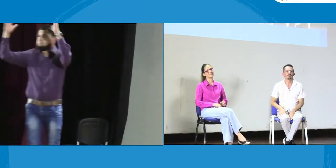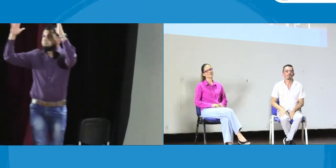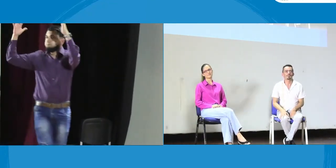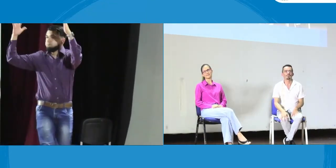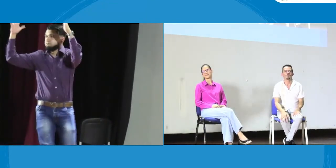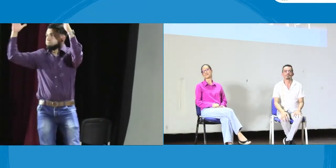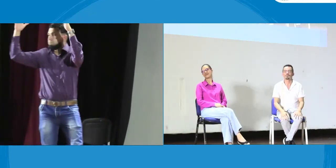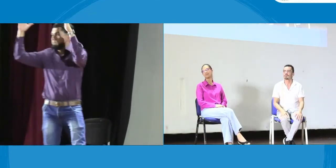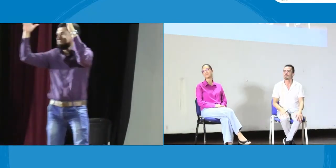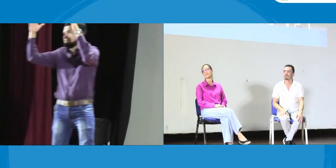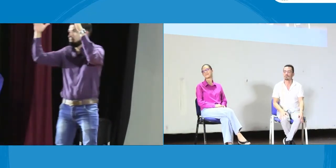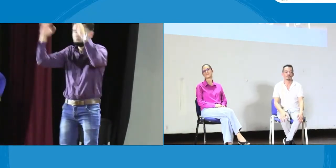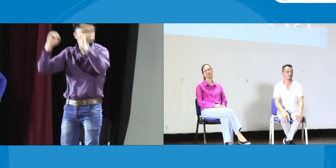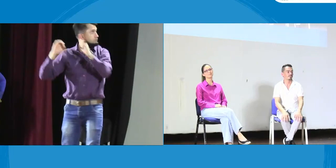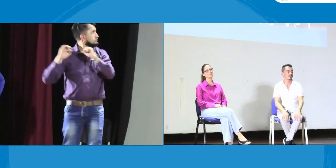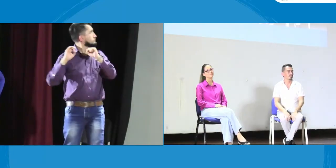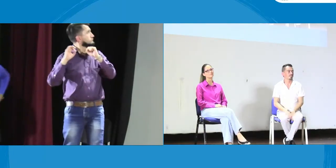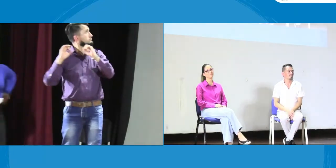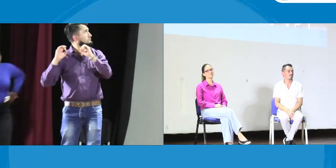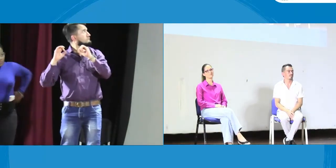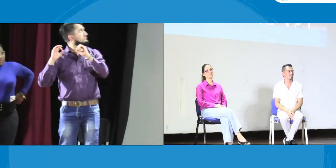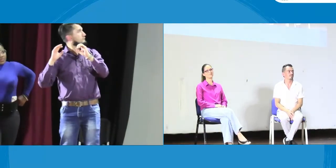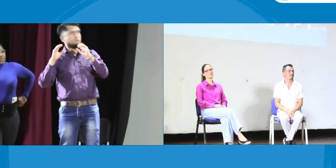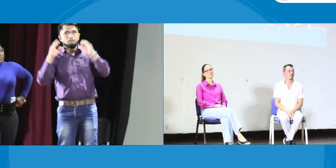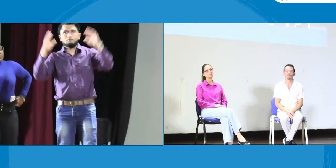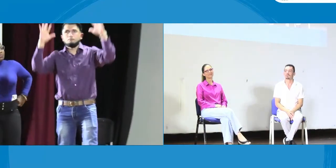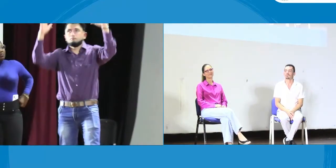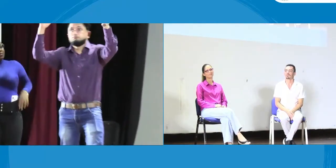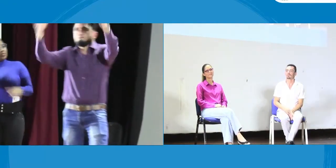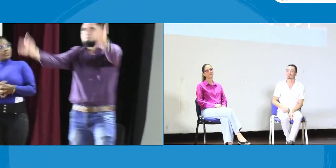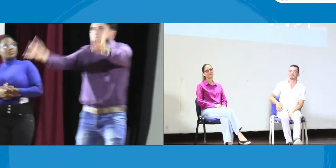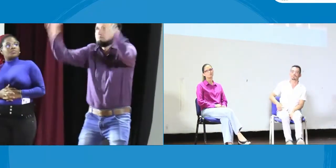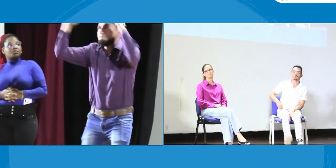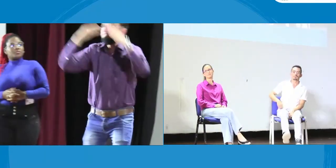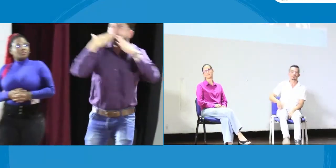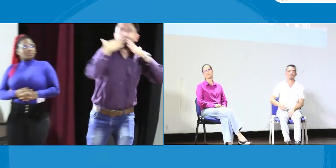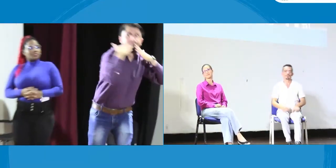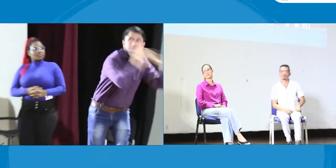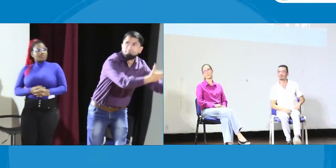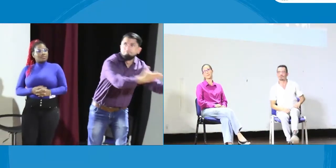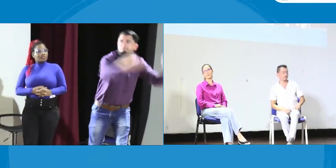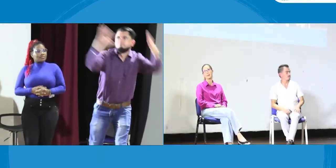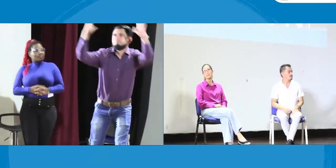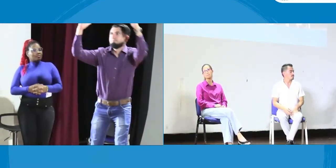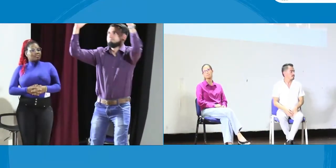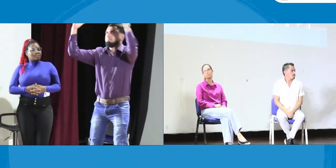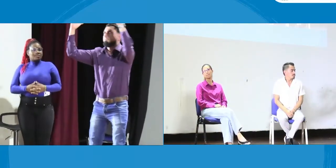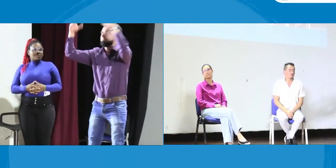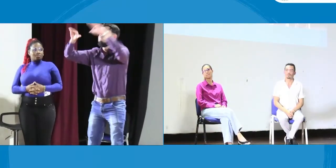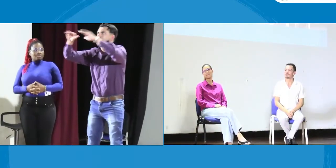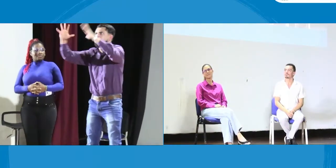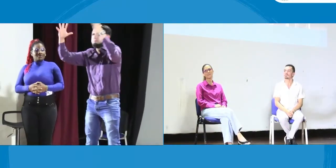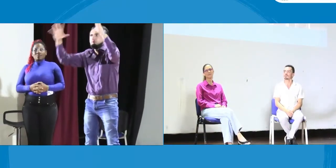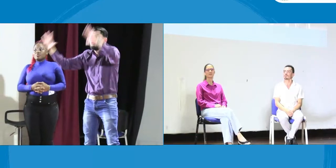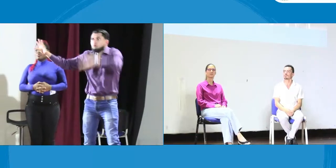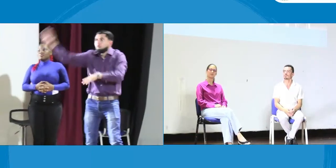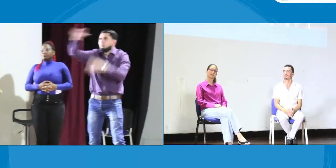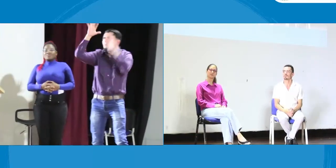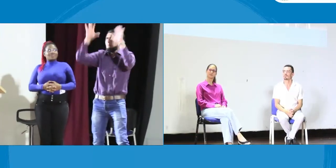Muy bien, un aplauso para Diego y para Verónica, un aplauso para ellos